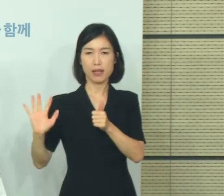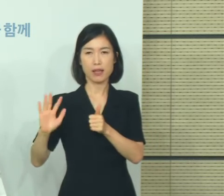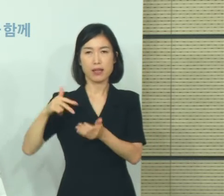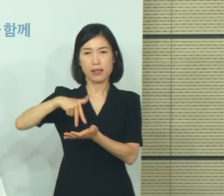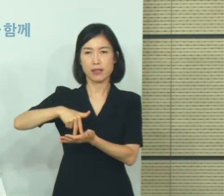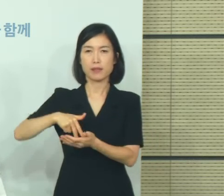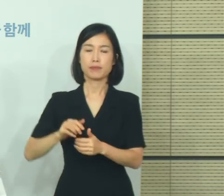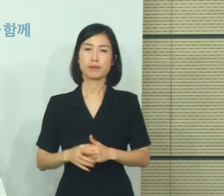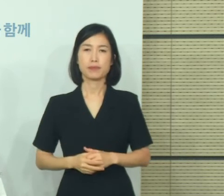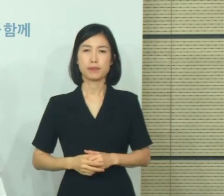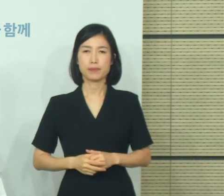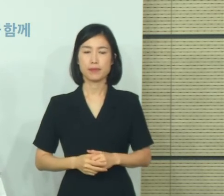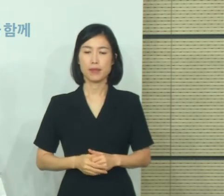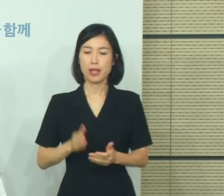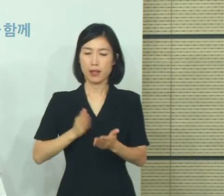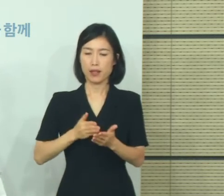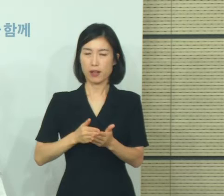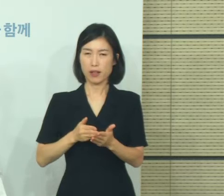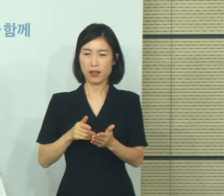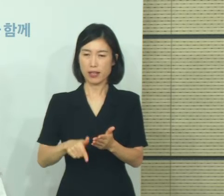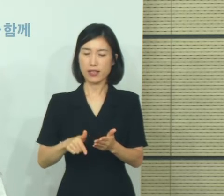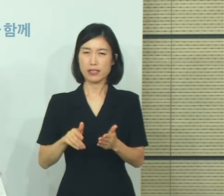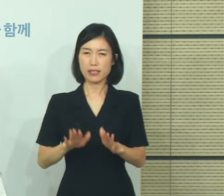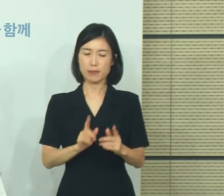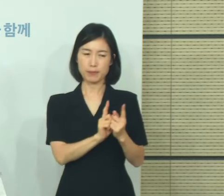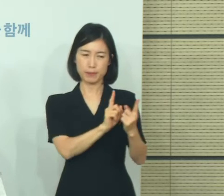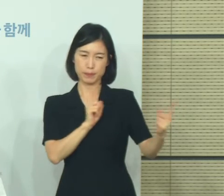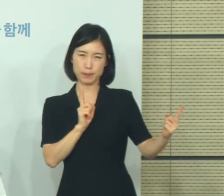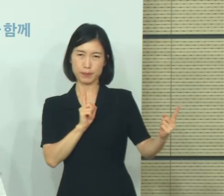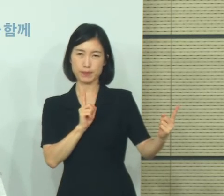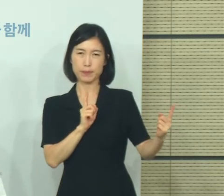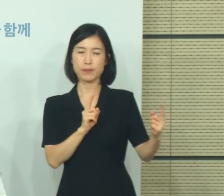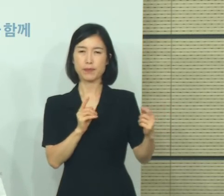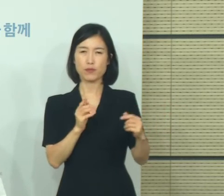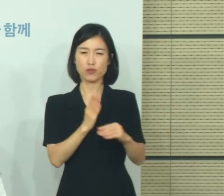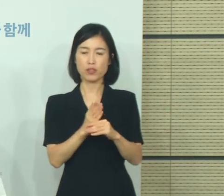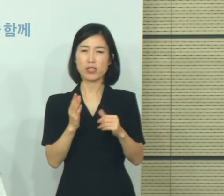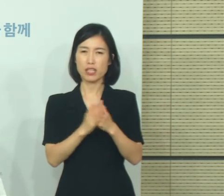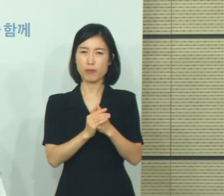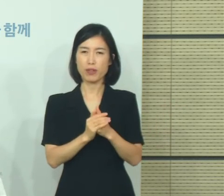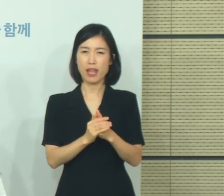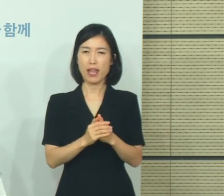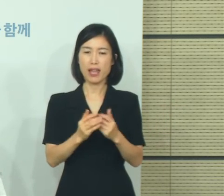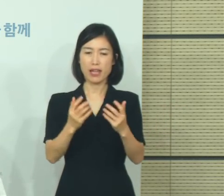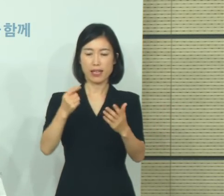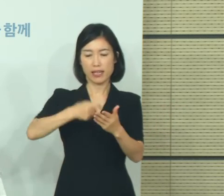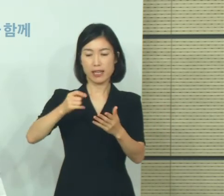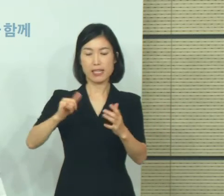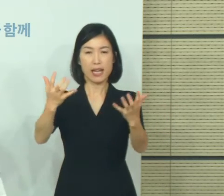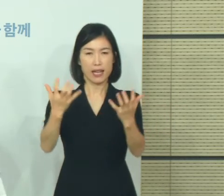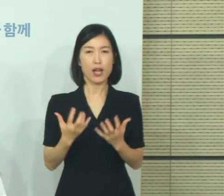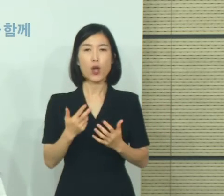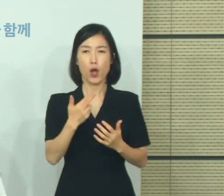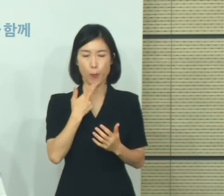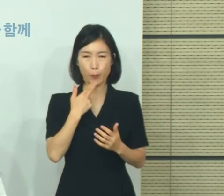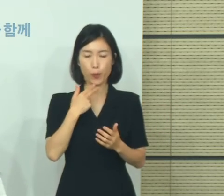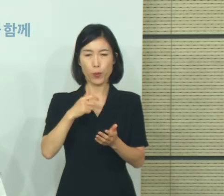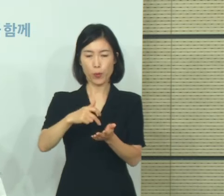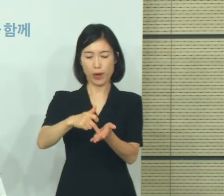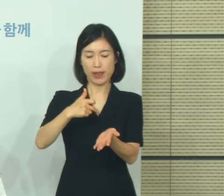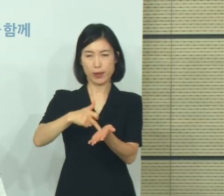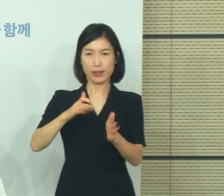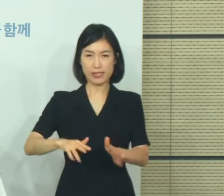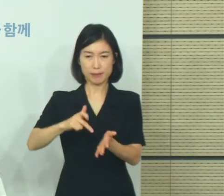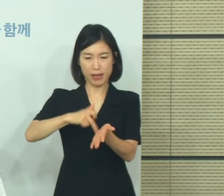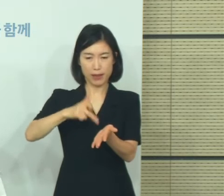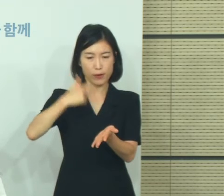주시기 바랍니다. 브리핑은 사회적 그리두기 2단계 조치로 인해 온라인으로 진행되고 있습니다. 기자분들이 온라인으로 전달한